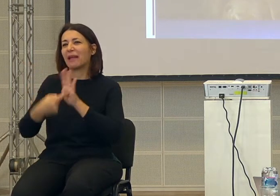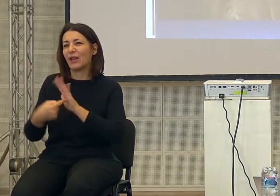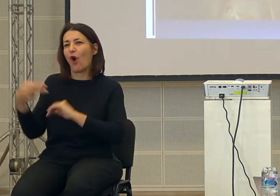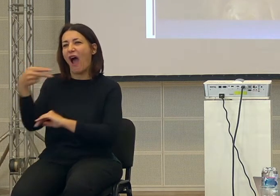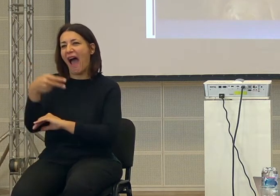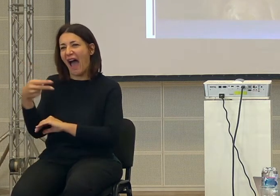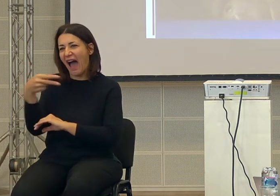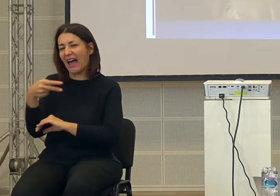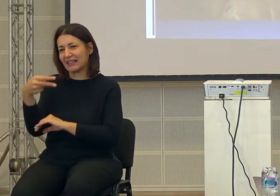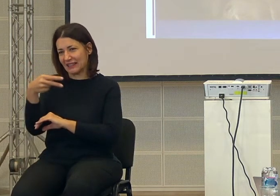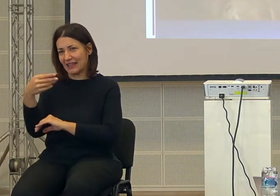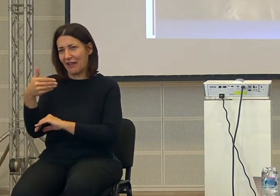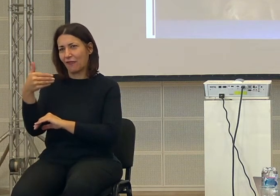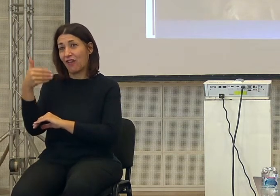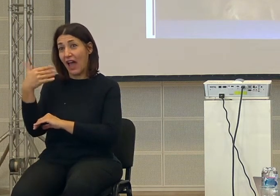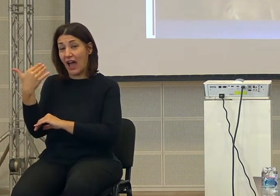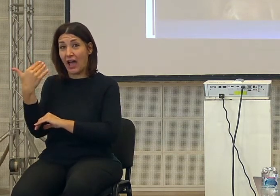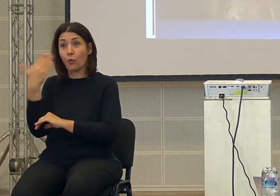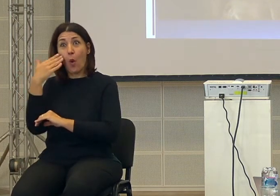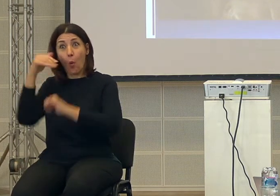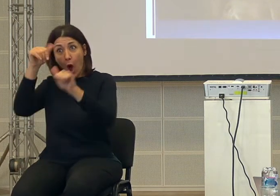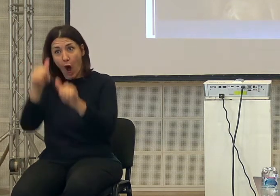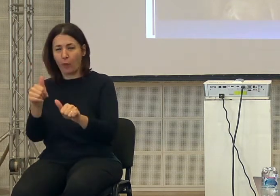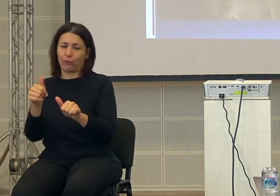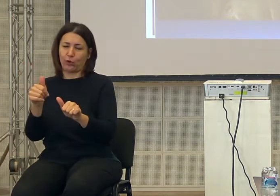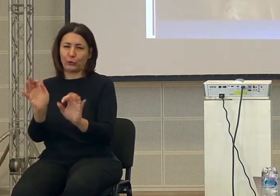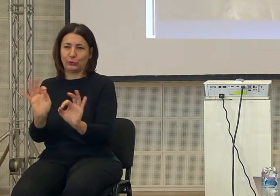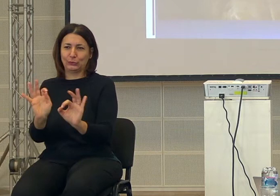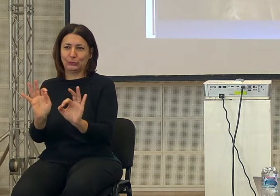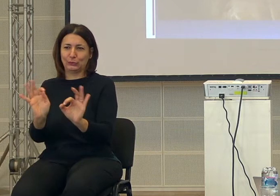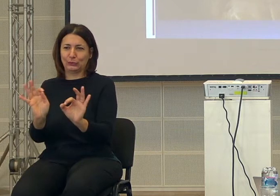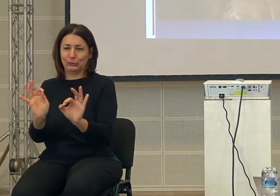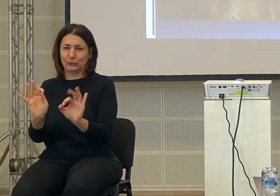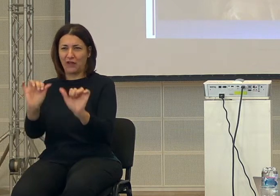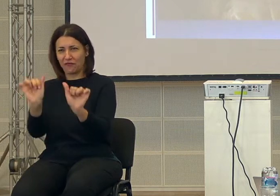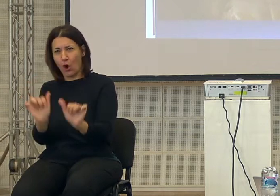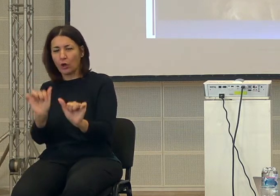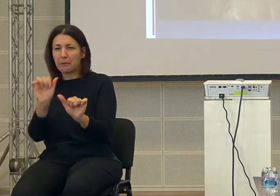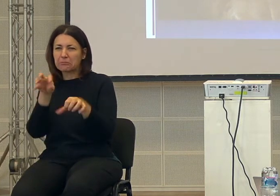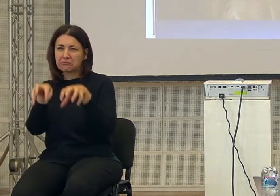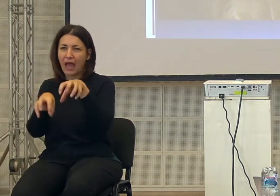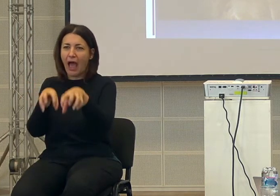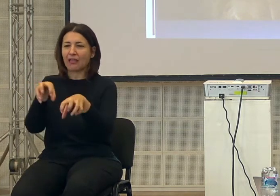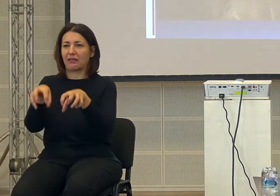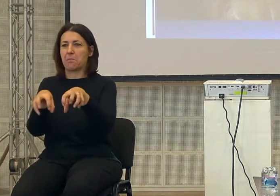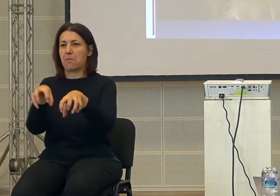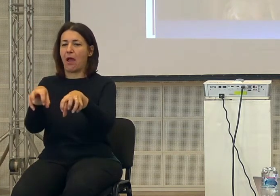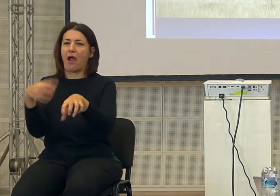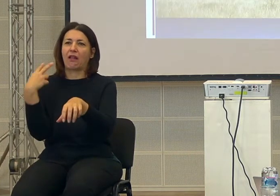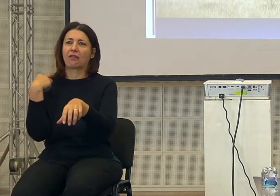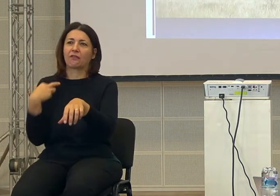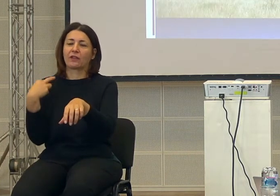astrolopiteco, non è ancora un uomo e questi animali vivevano